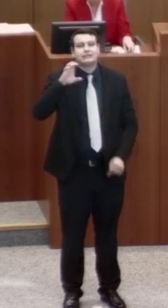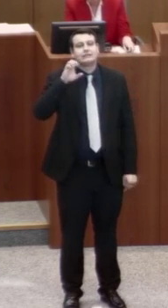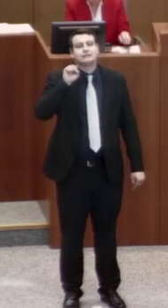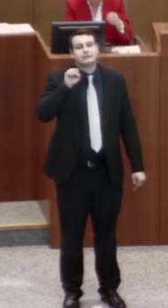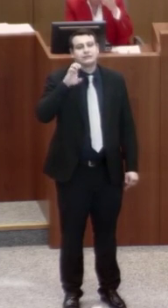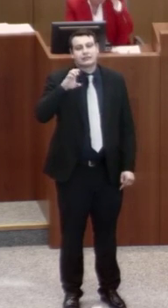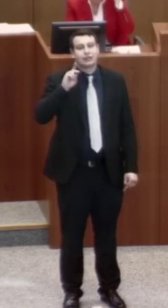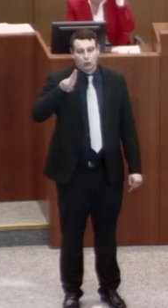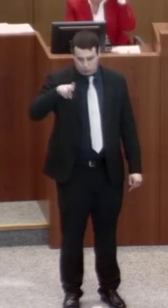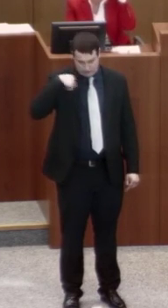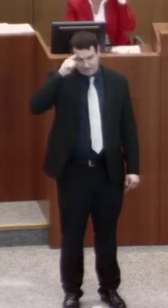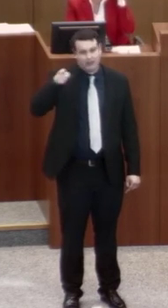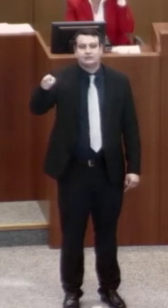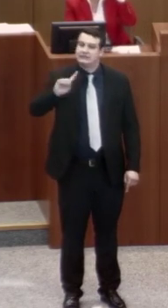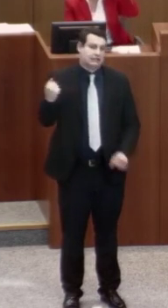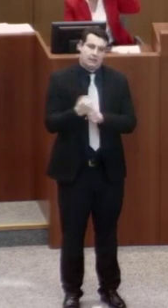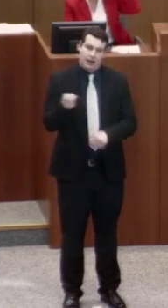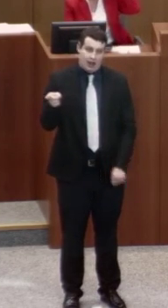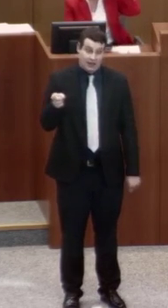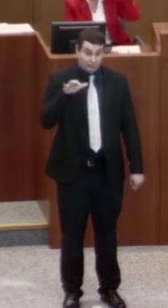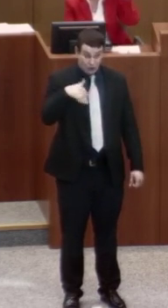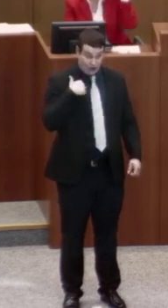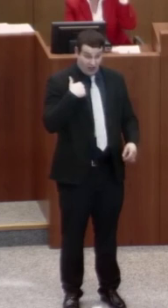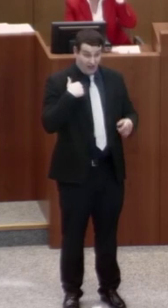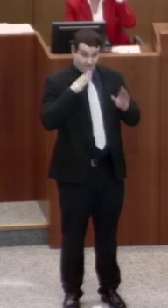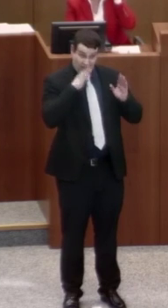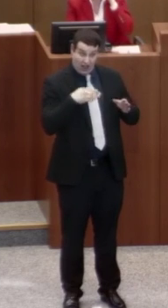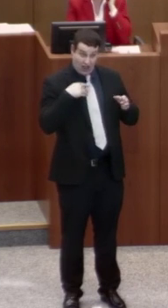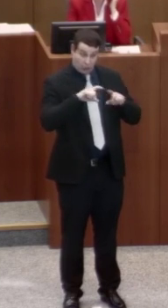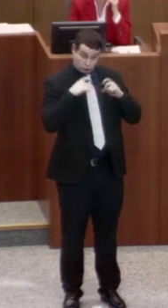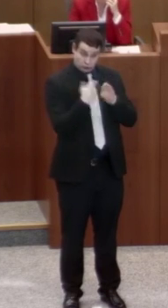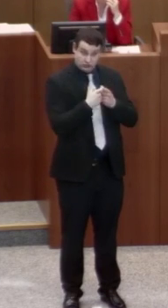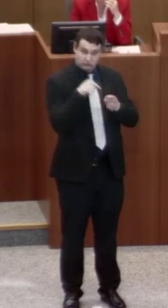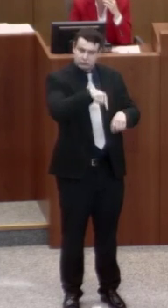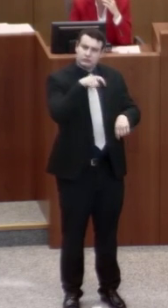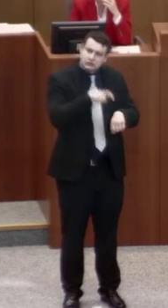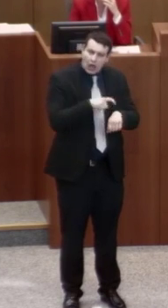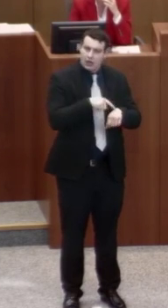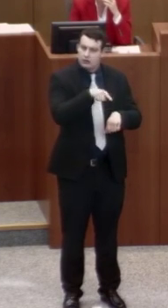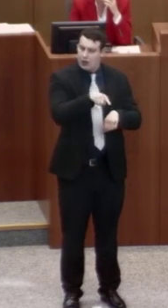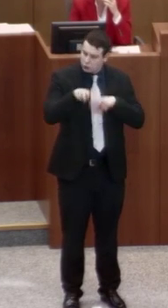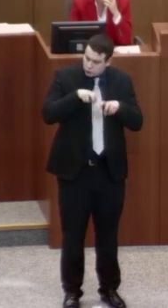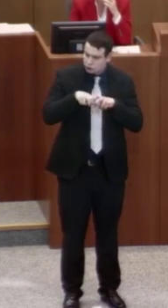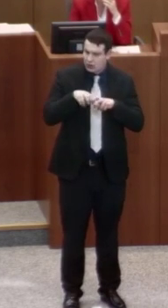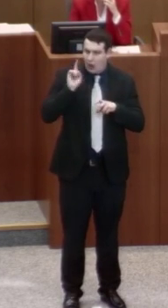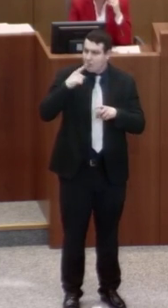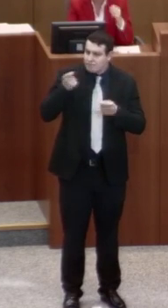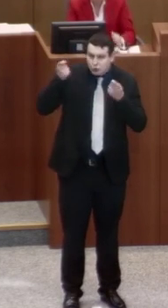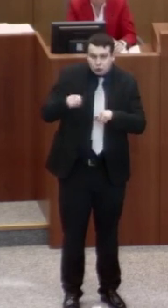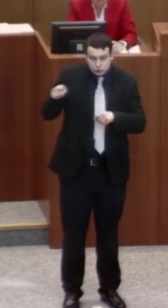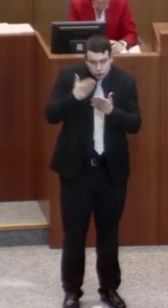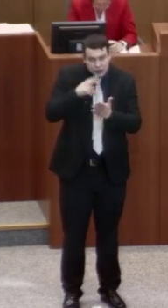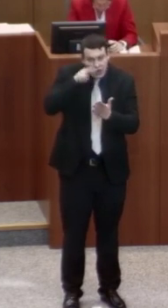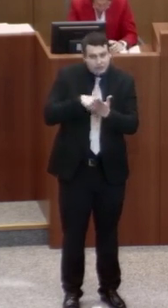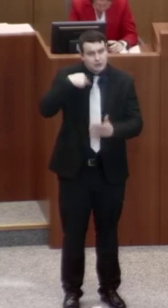die haben es nicht gemacht, dass Sie seit dem Fachausschuss letzte Woche die Zeit genutzt hätten und den Beschlussvorschlag des Ausschusses gelesen